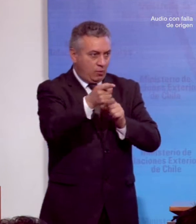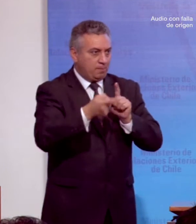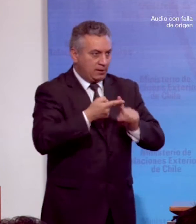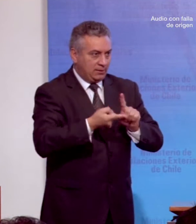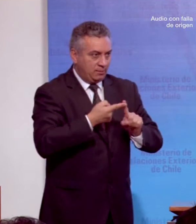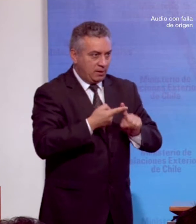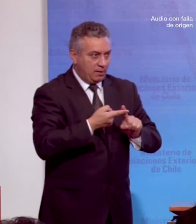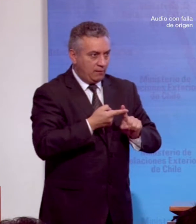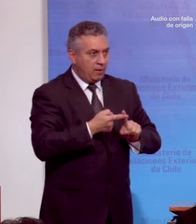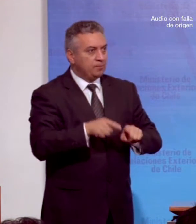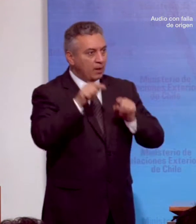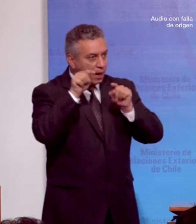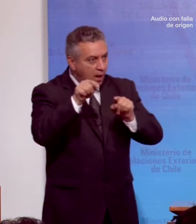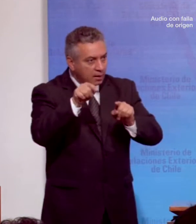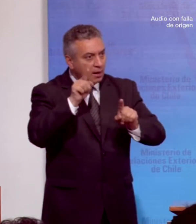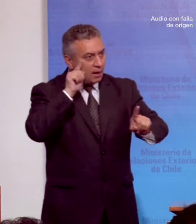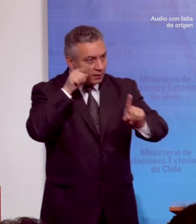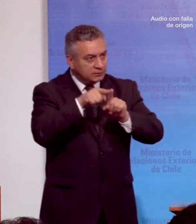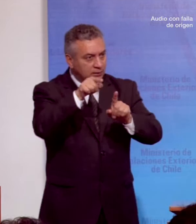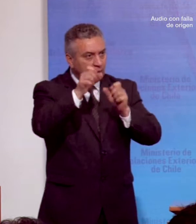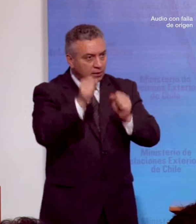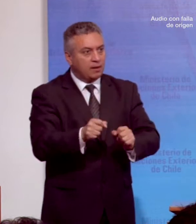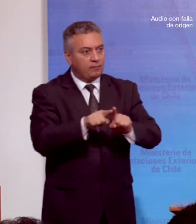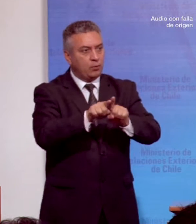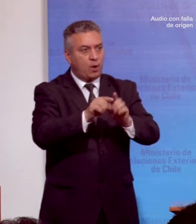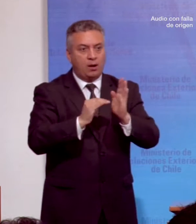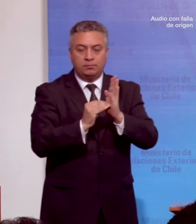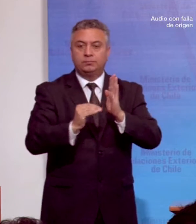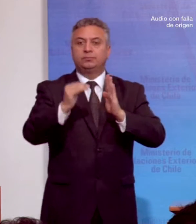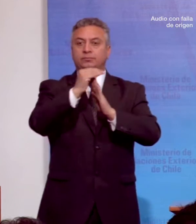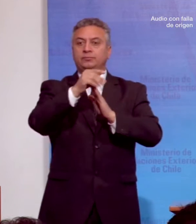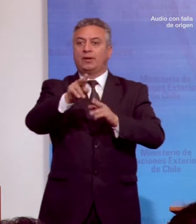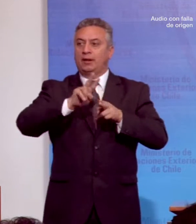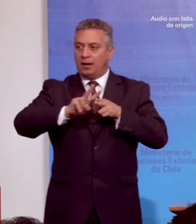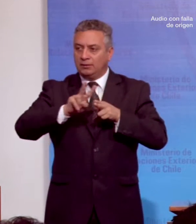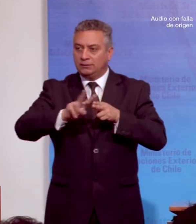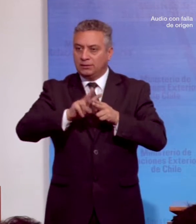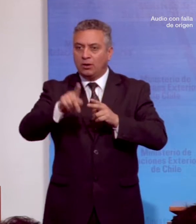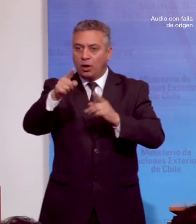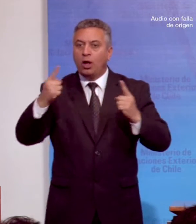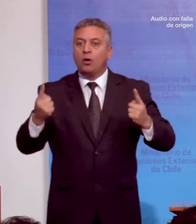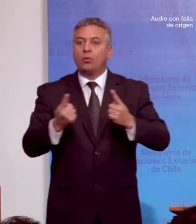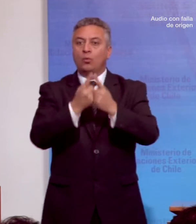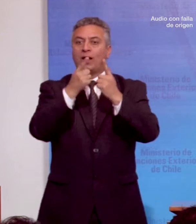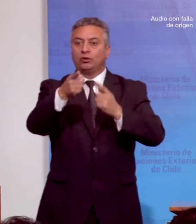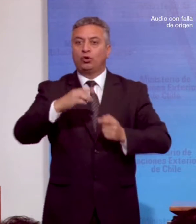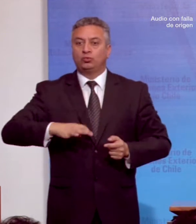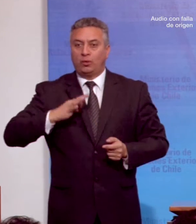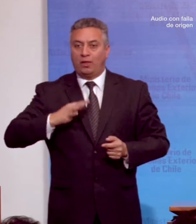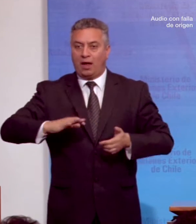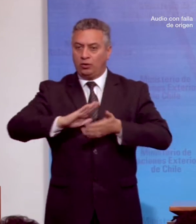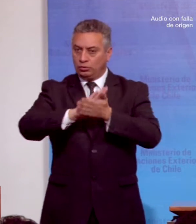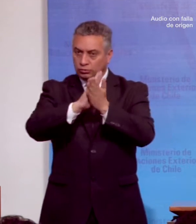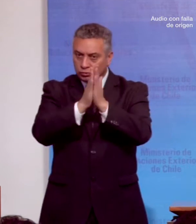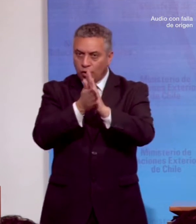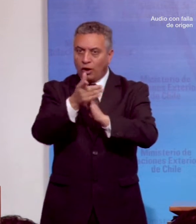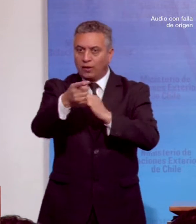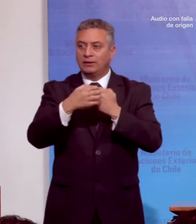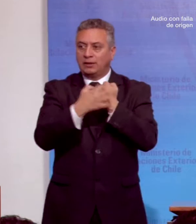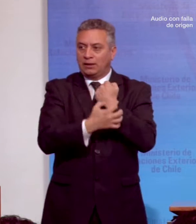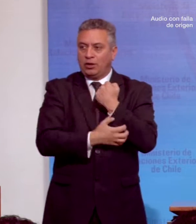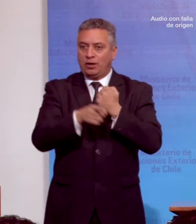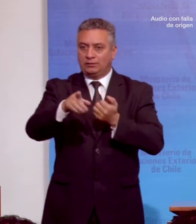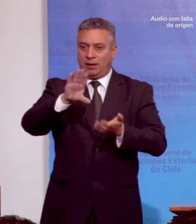En ese sentido, debe destacarse el hecho que se realizaron encuentros ciudadanos en todas las regiones del país en los que